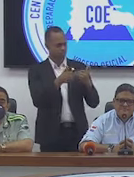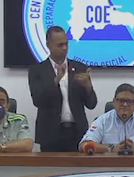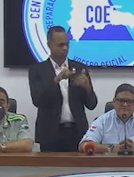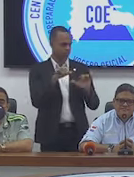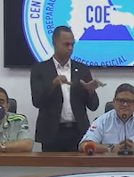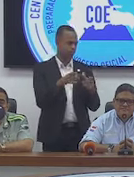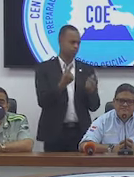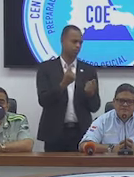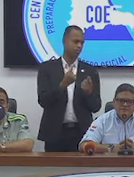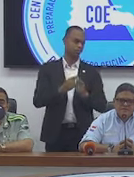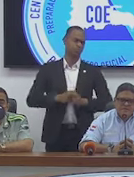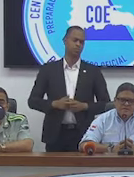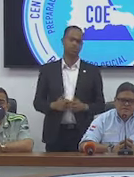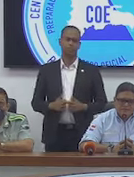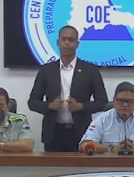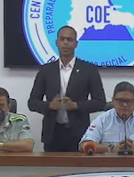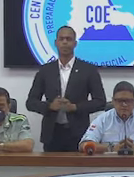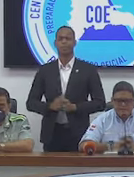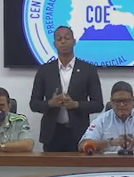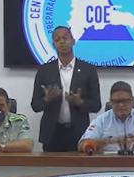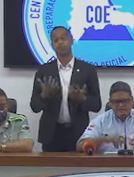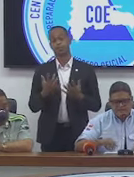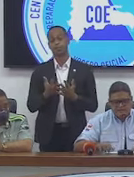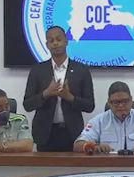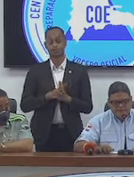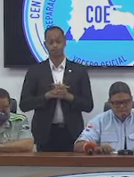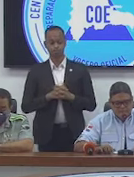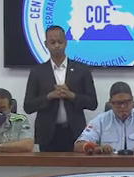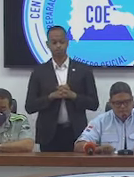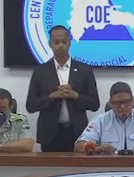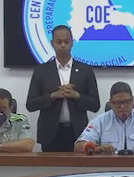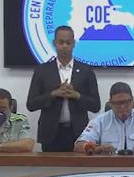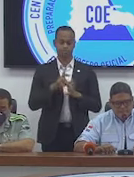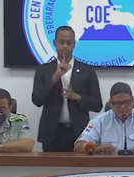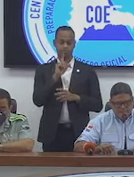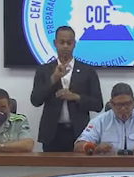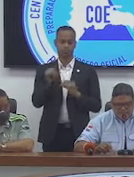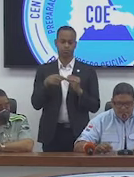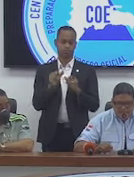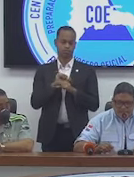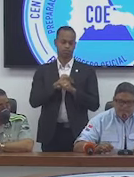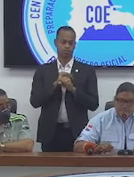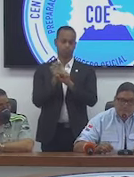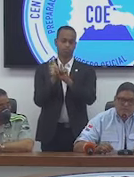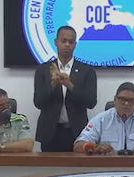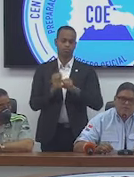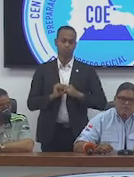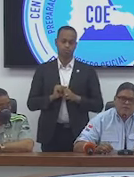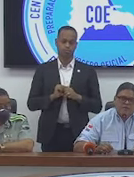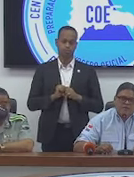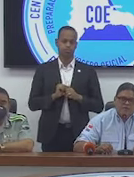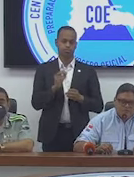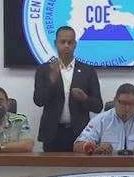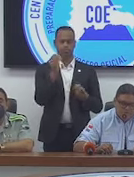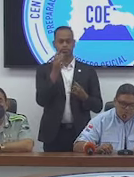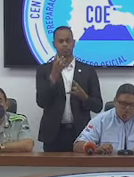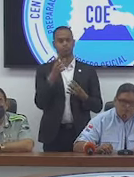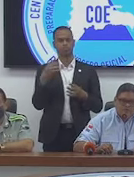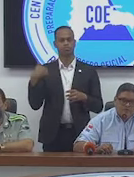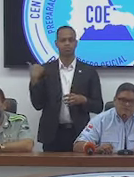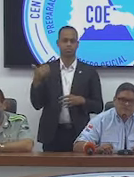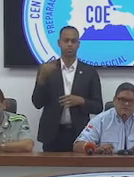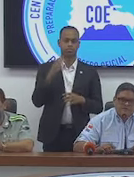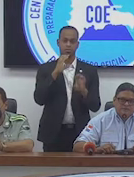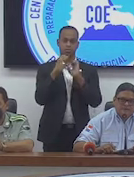estas circunstancias. Bueno, el tema del COVID, lo hemos venido trabajando con ustedes los